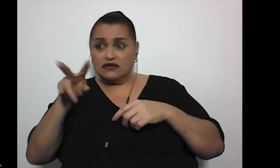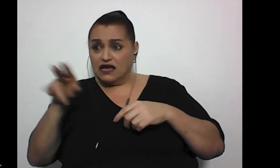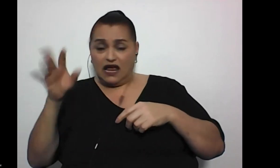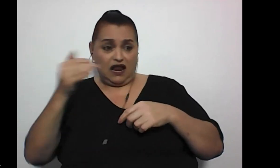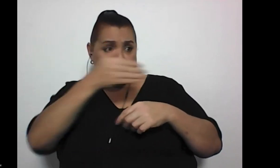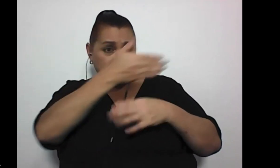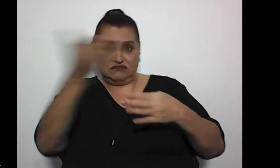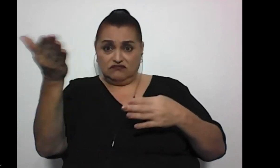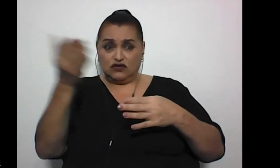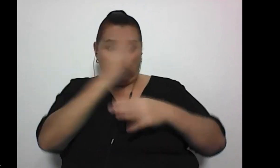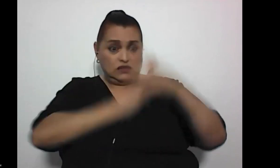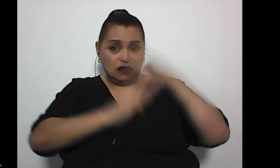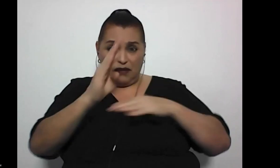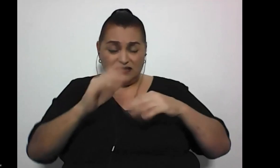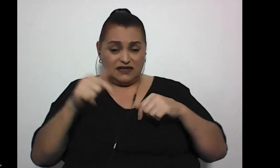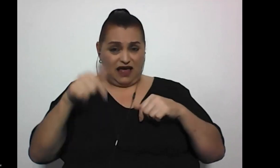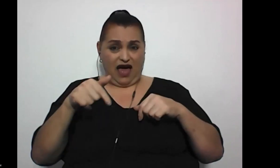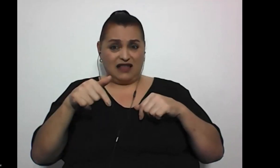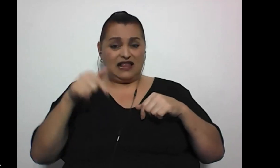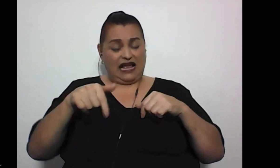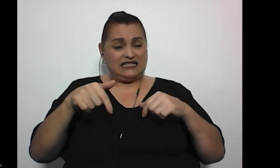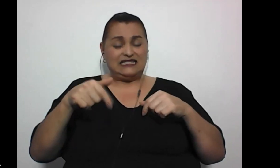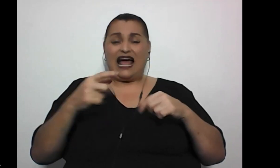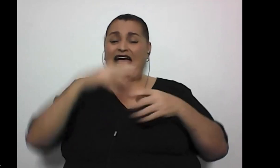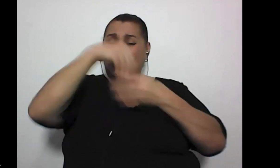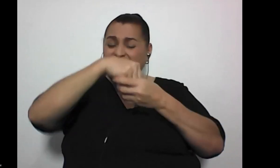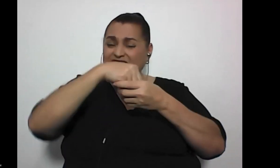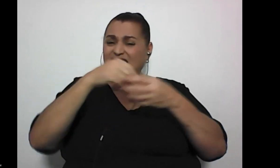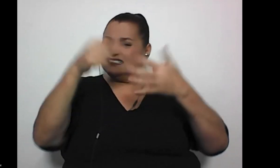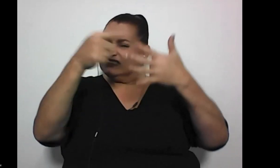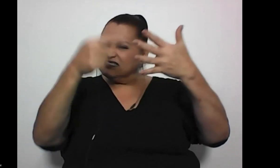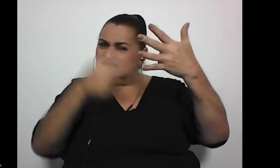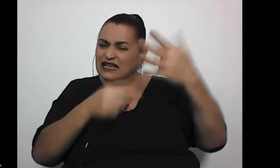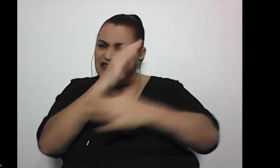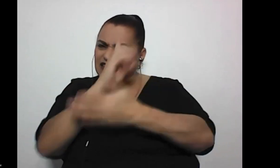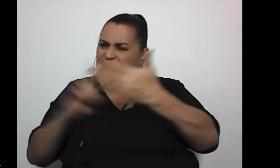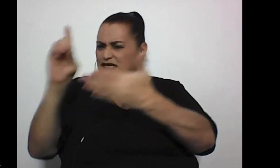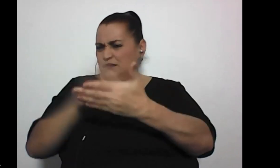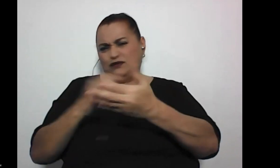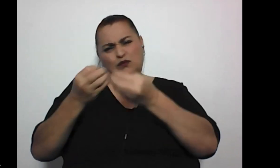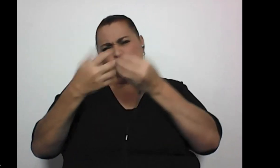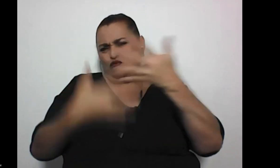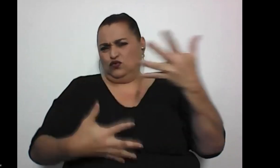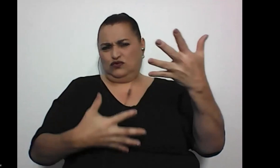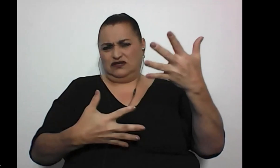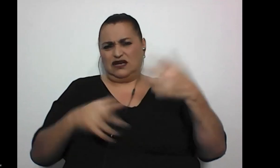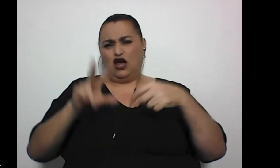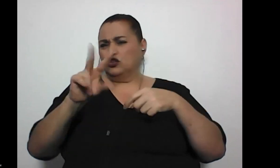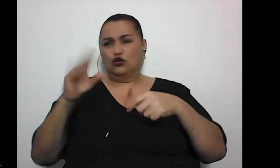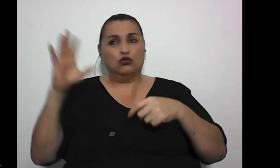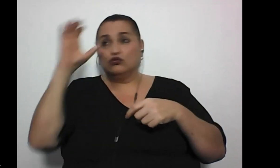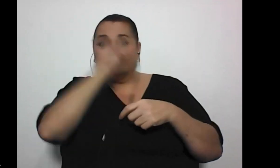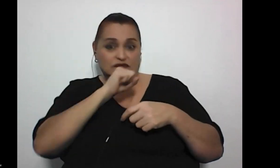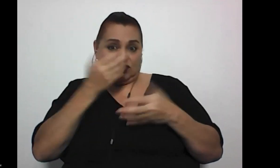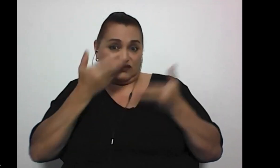con discapacidades y por esta interseccionalidad de discriminaciones y pareciera que no nos damos cuenta,